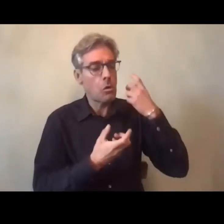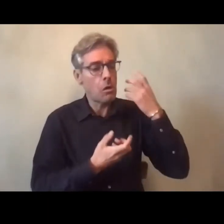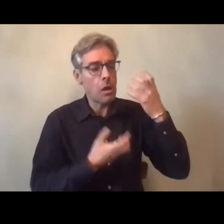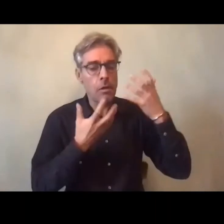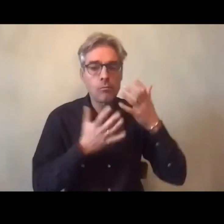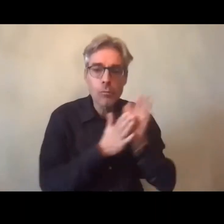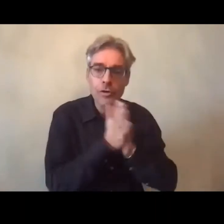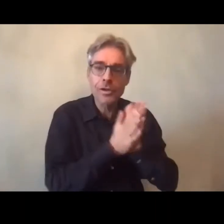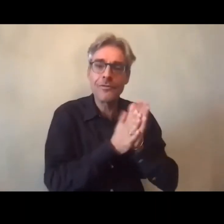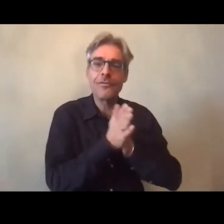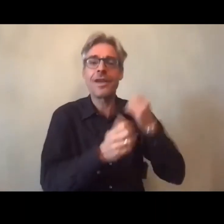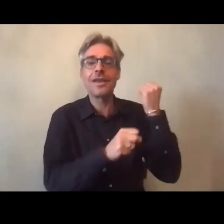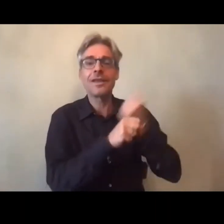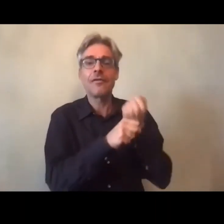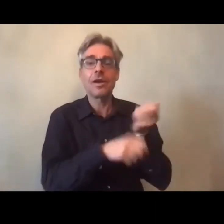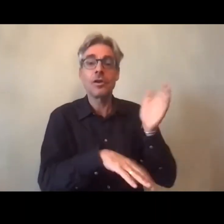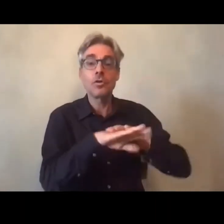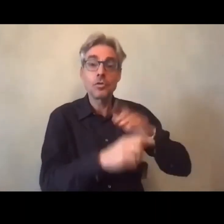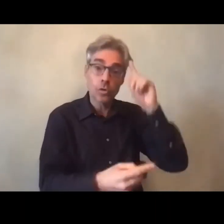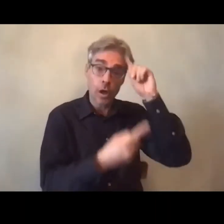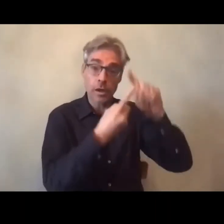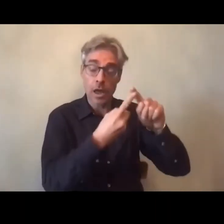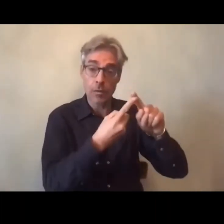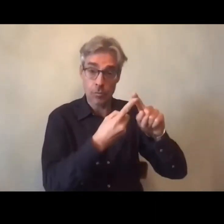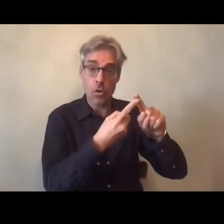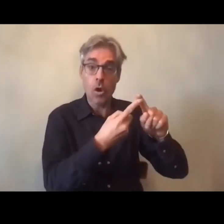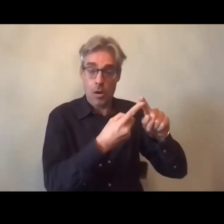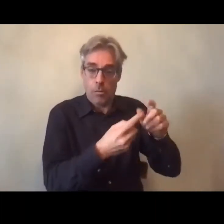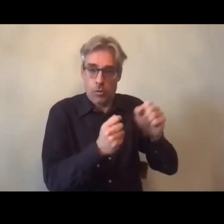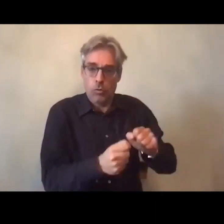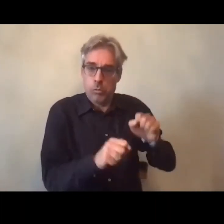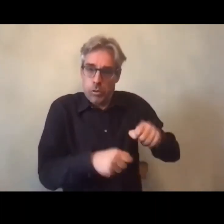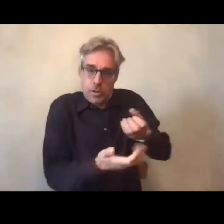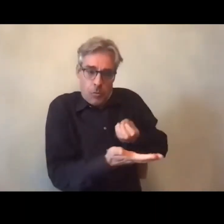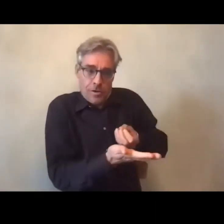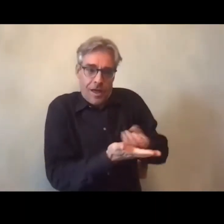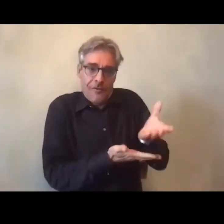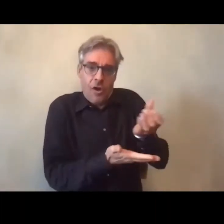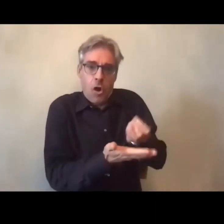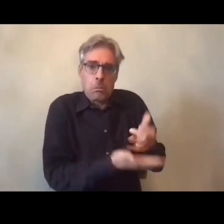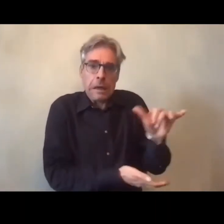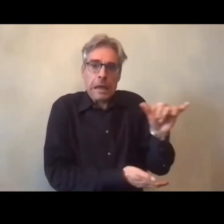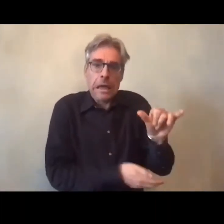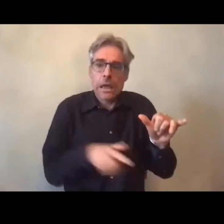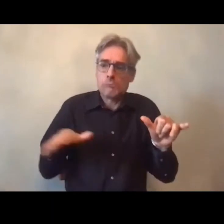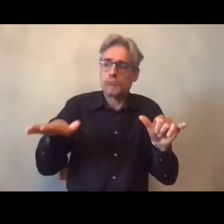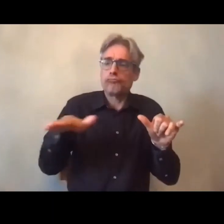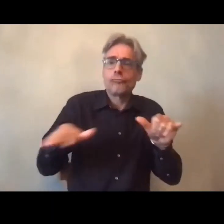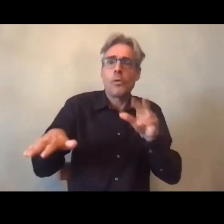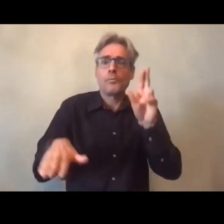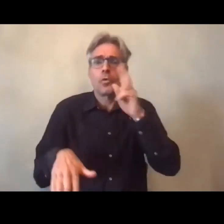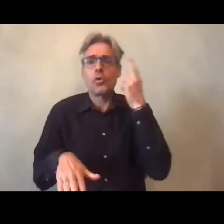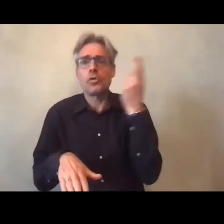on est tout à fait ouvert en fait pour leur indiquer des universités qui travaillent sur ce sujet